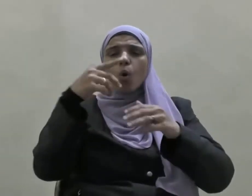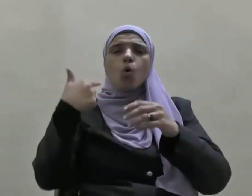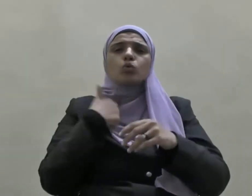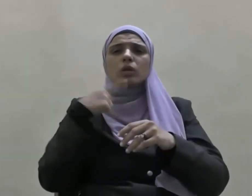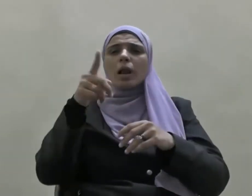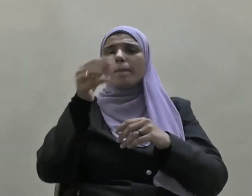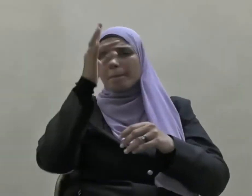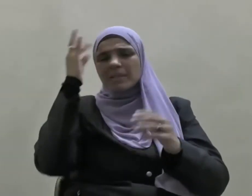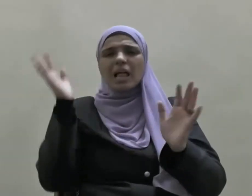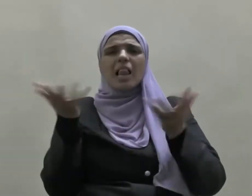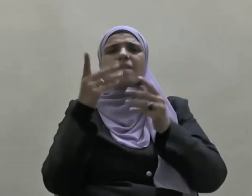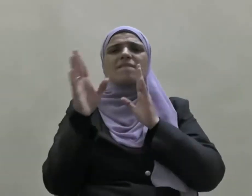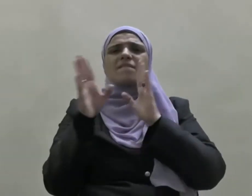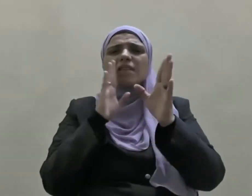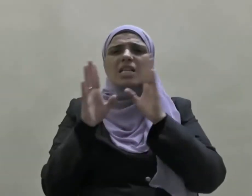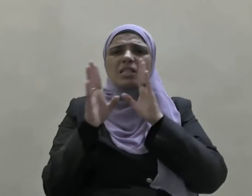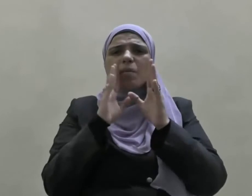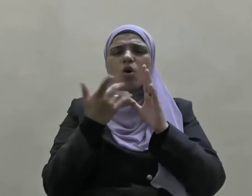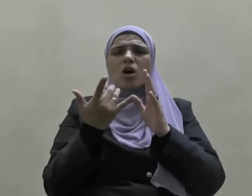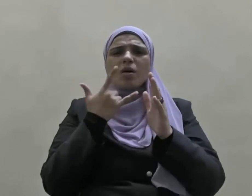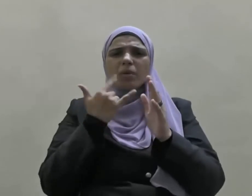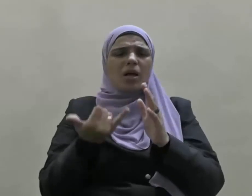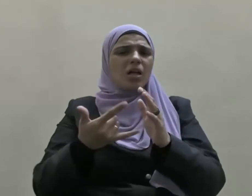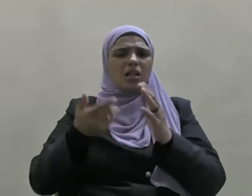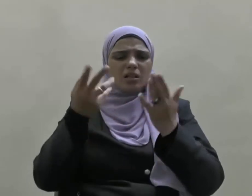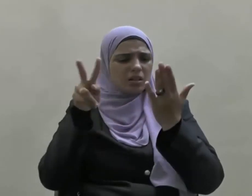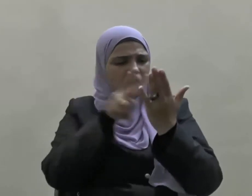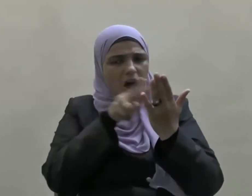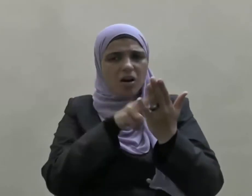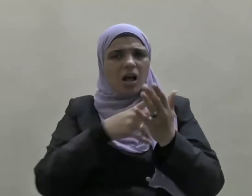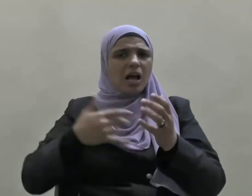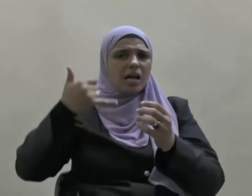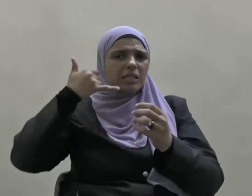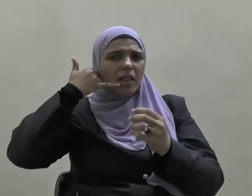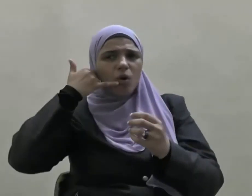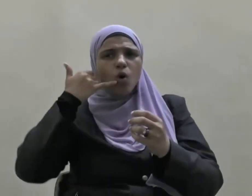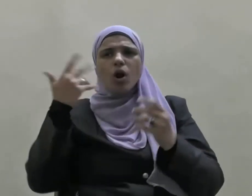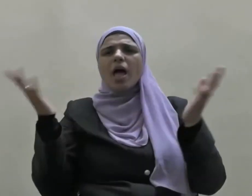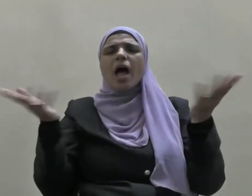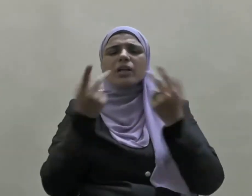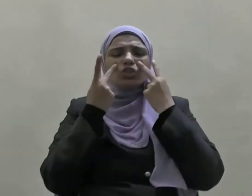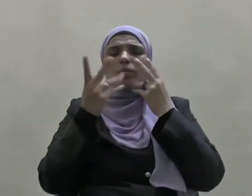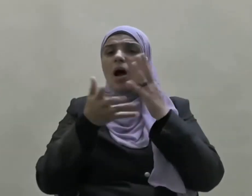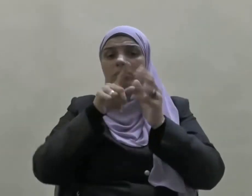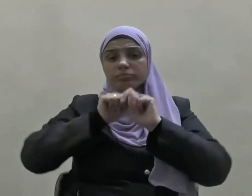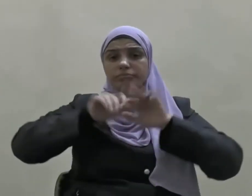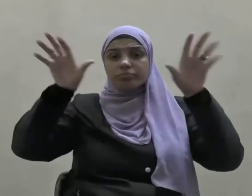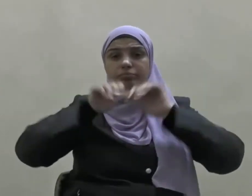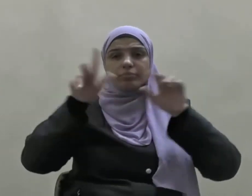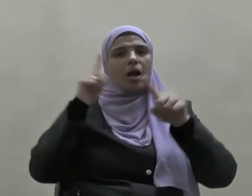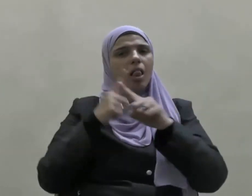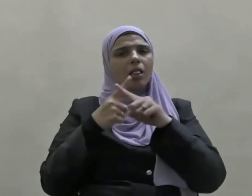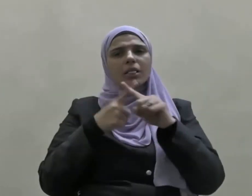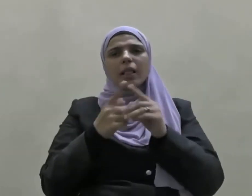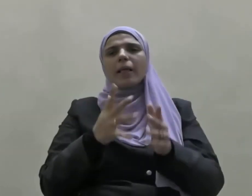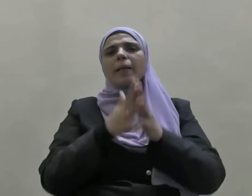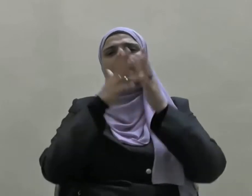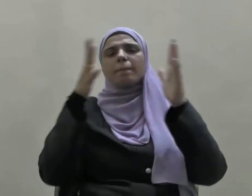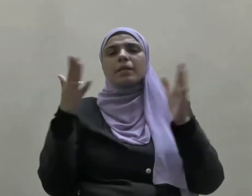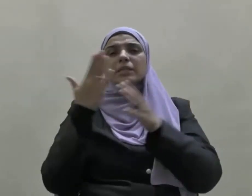أي وسيلة من الوسائل مقروعة أو مسموعة أو مرئية لأن